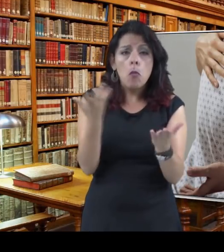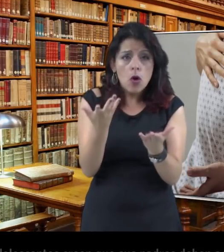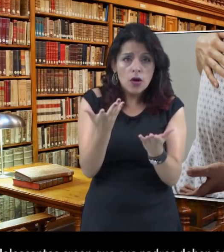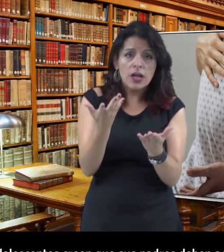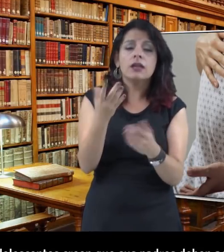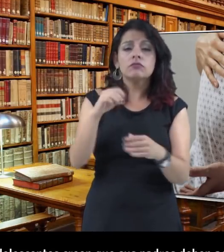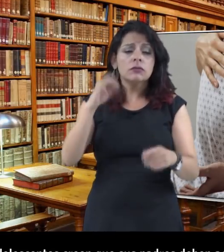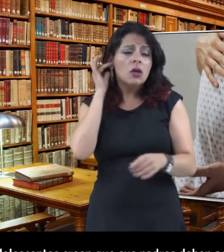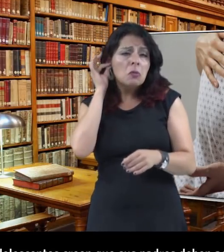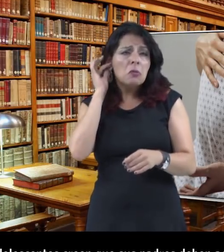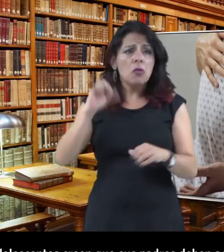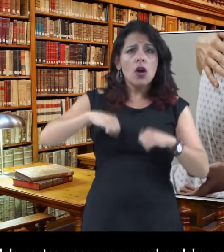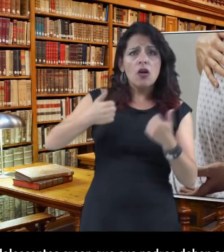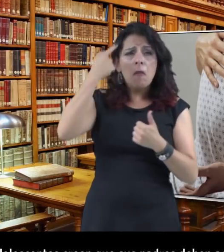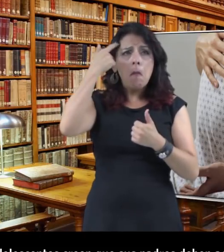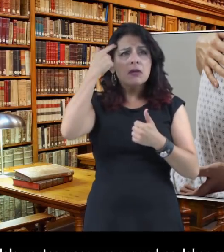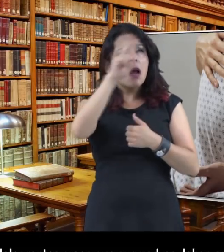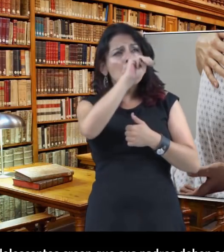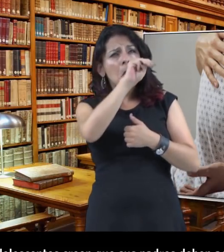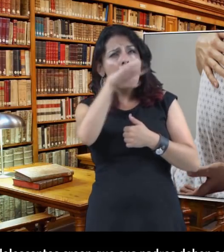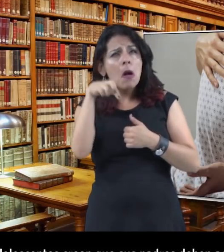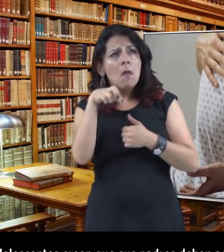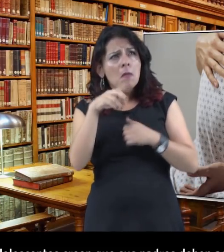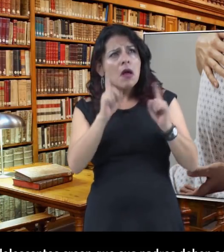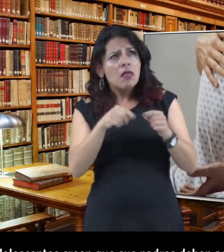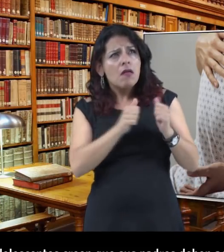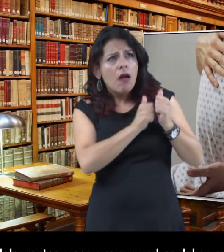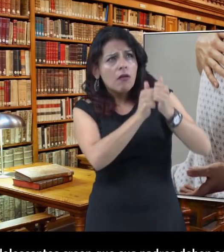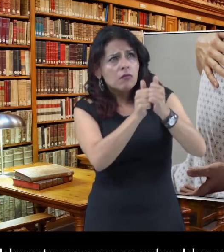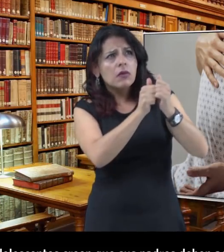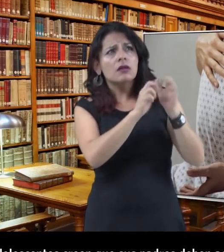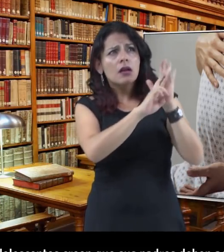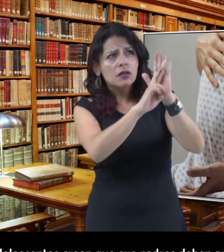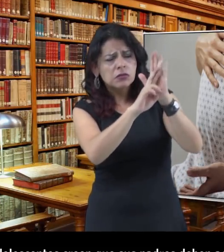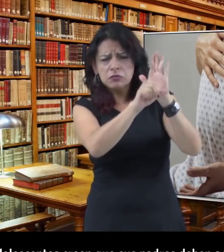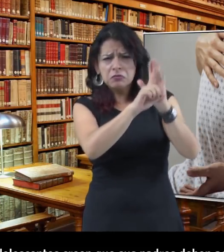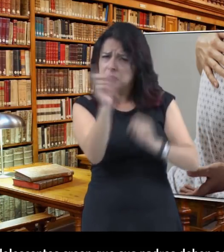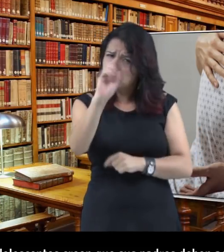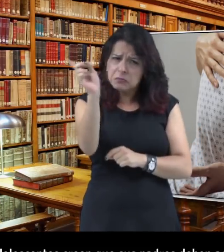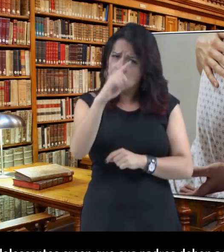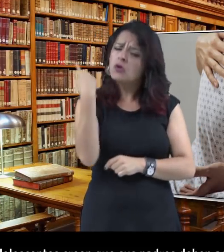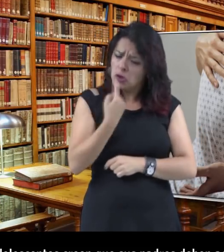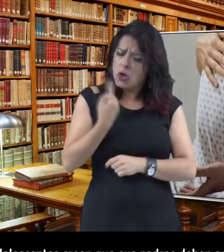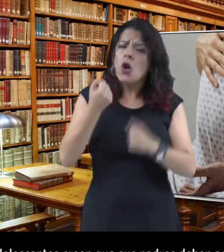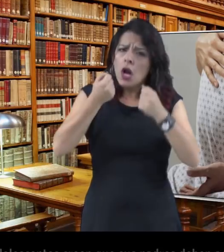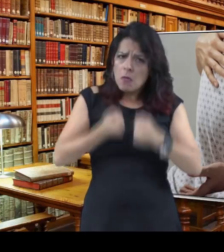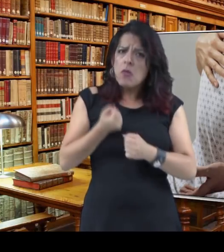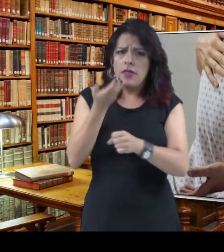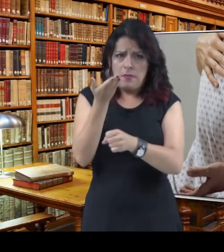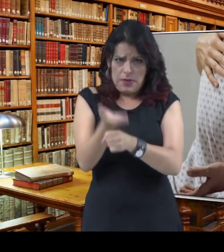A veces, las adolescentes creen que sus padres deben acompañarlas a hacer este trámite, pero no tienen necesidad de contar con un representante legal.